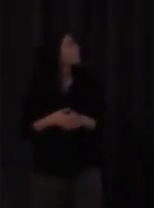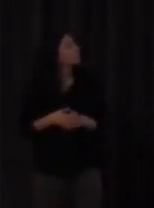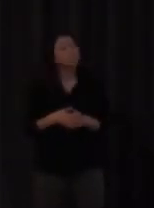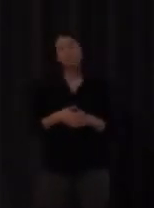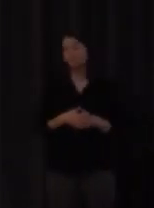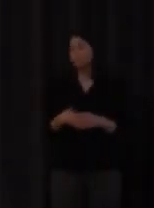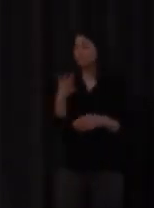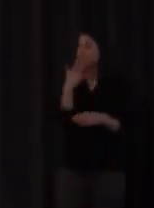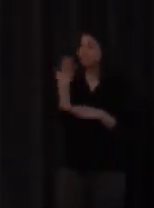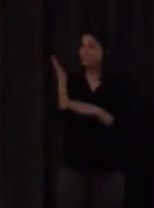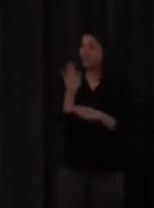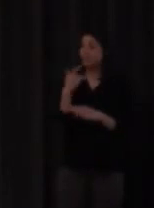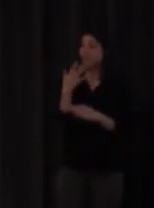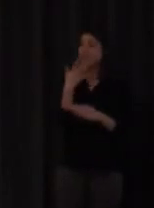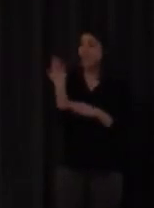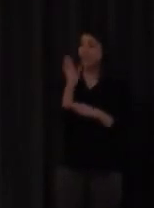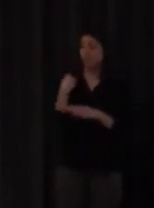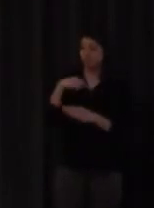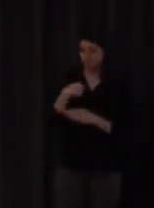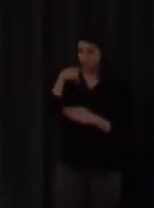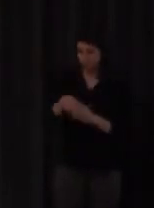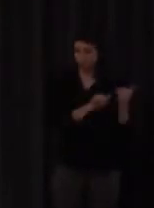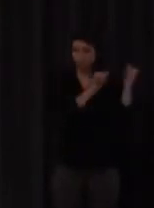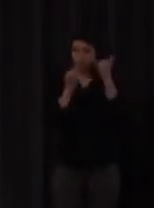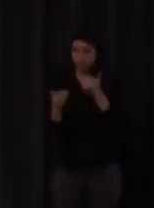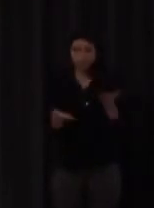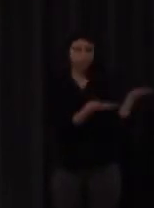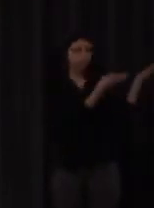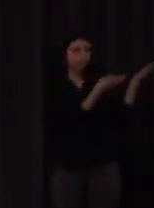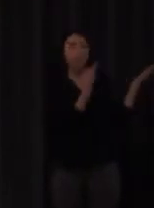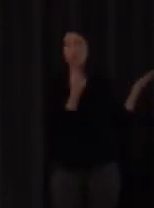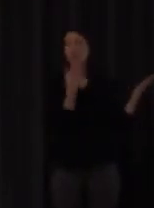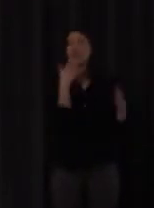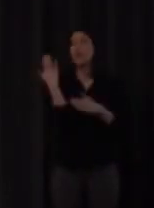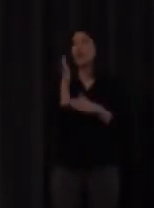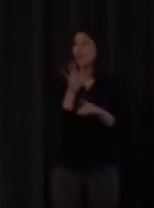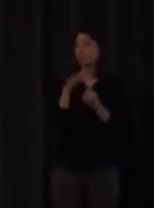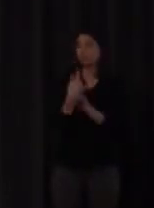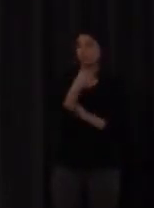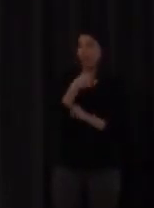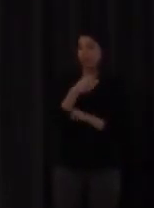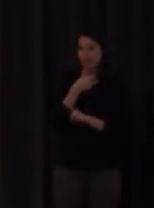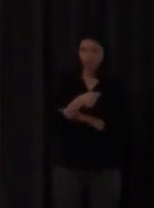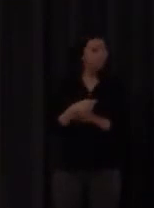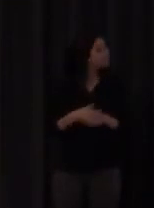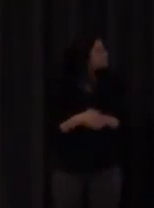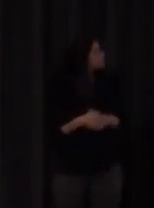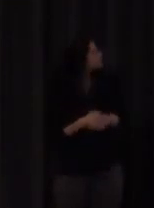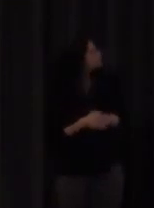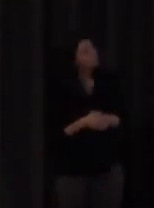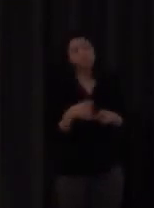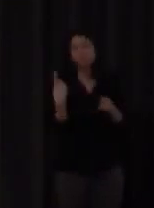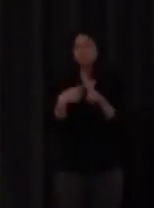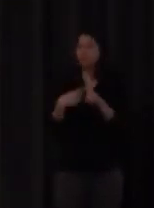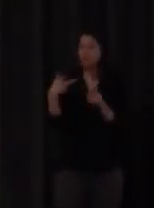el ejemplo que les traigo hoy aquí es uno bastante gracioso que me he encontrado porque a lo largo de la